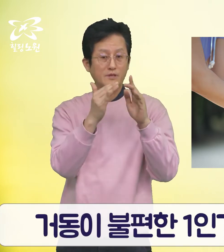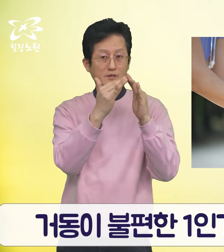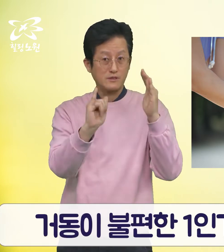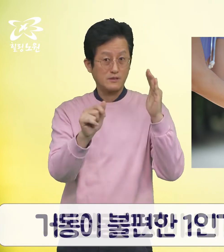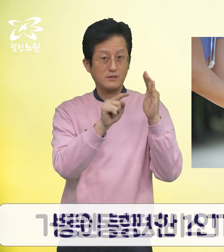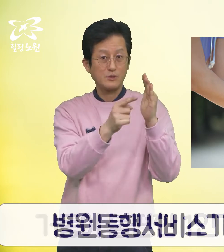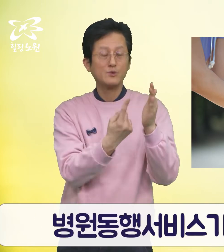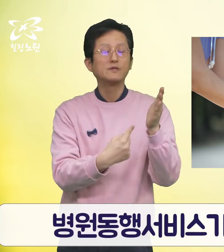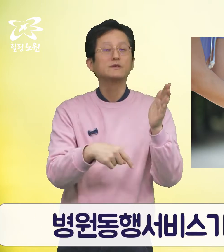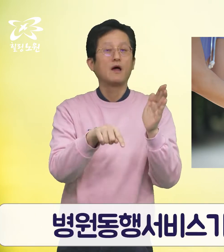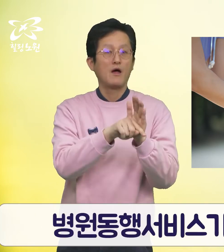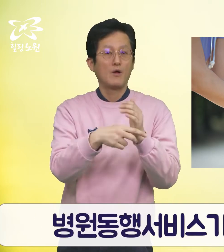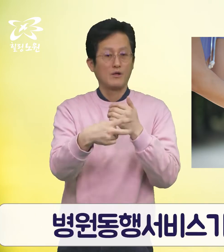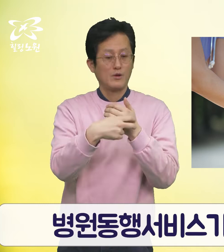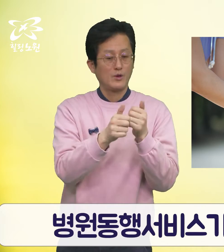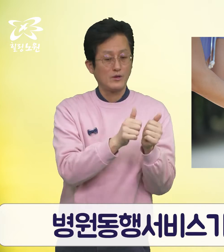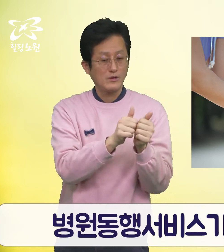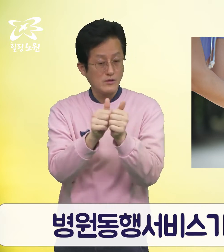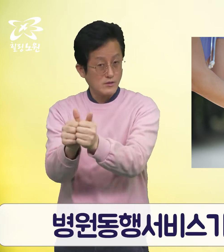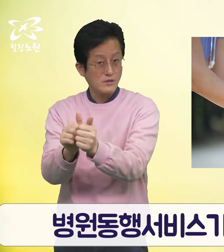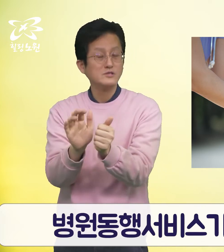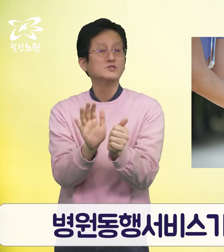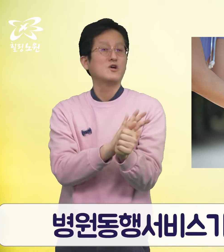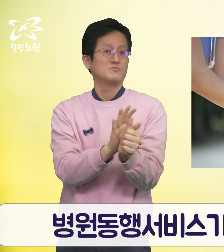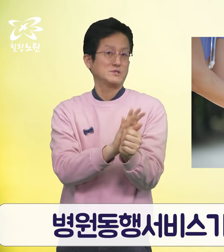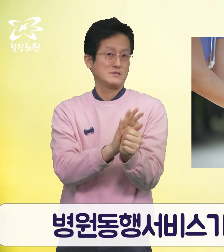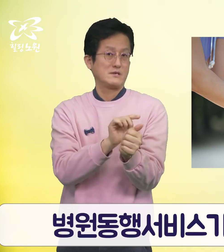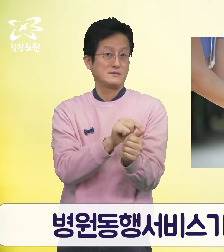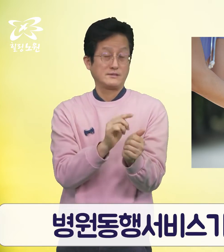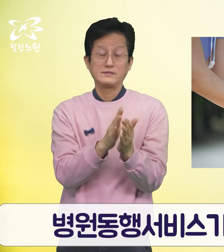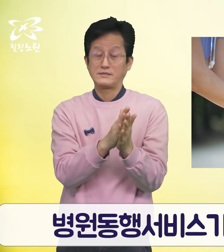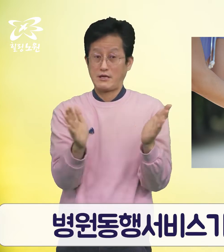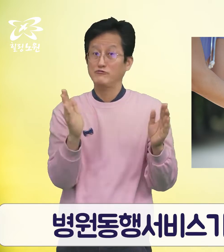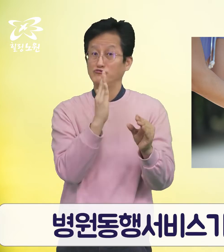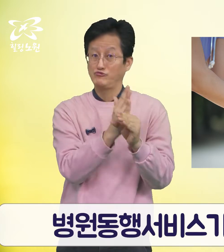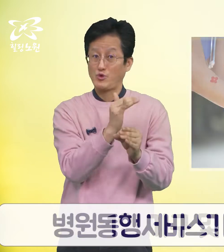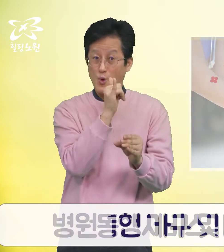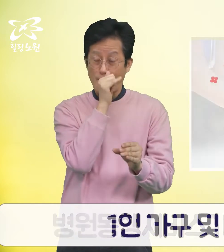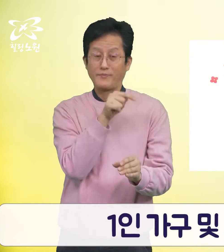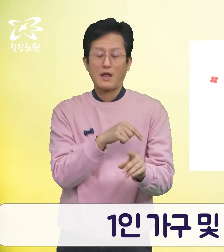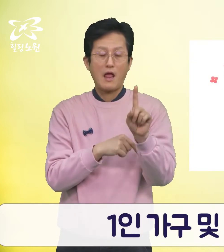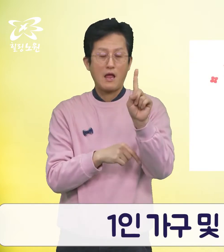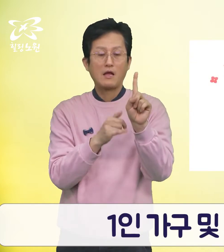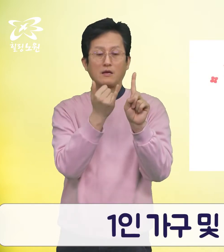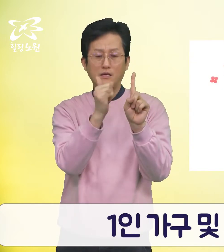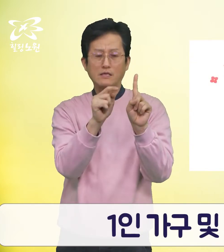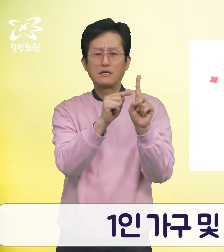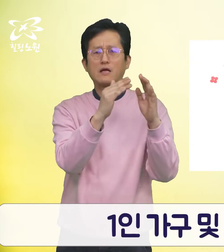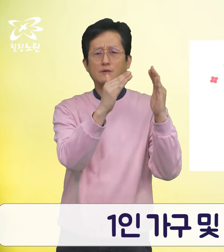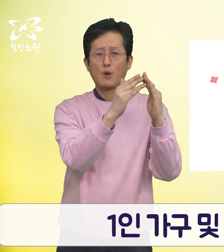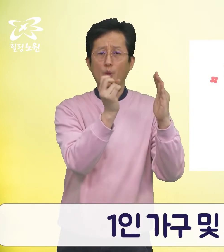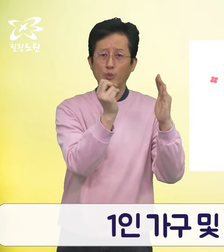병원 동행 서비스가 시행 중입니다. 1인 가구, 조선가정,